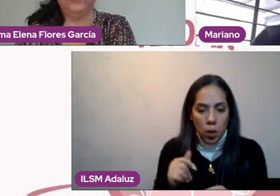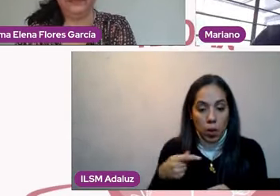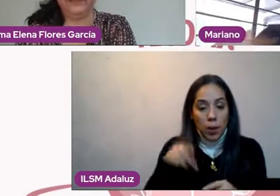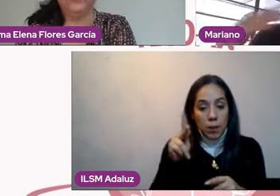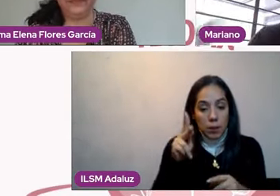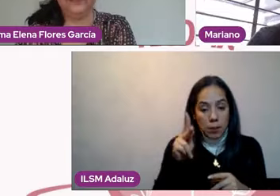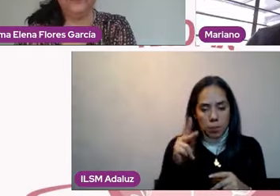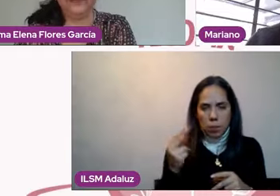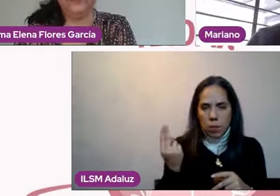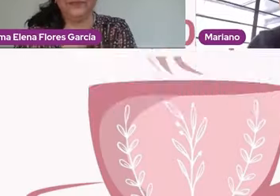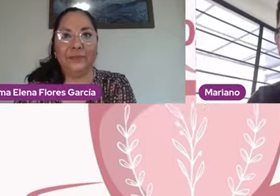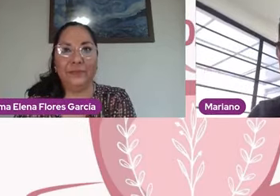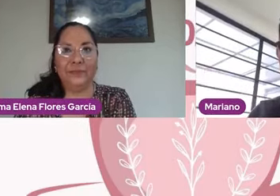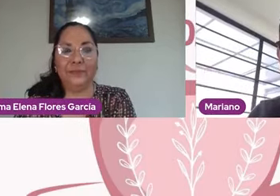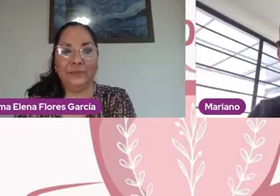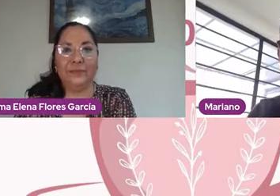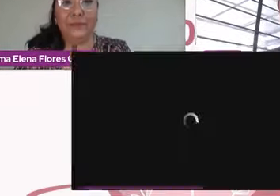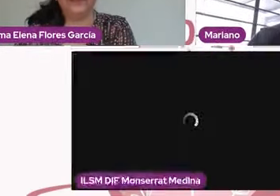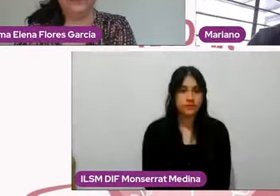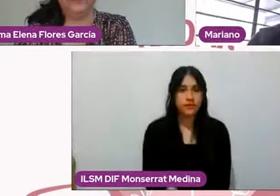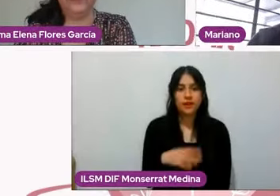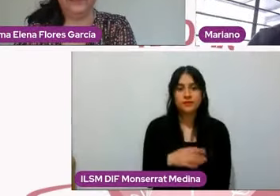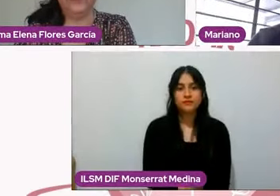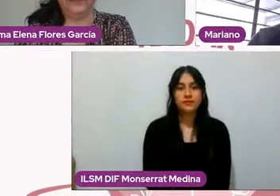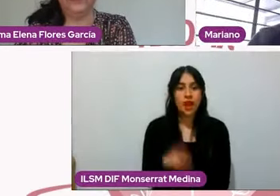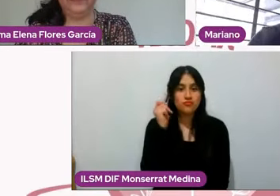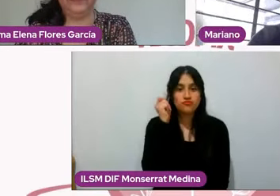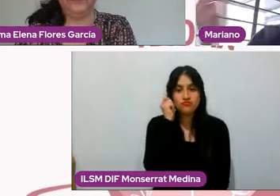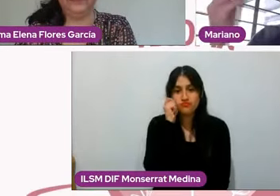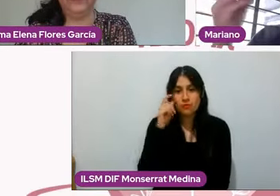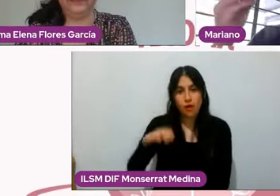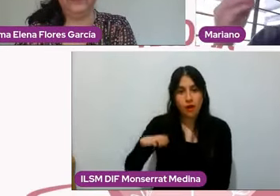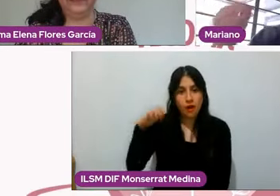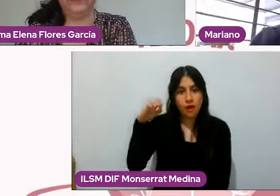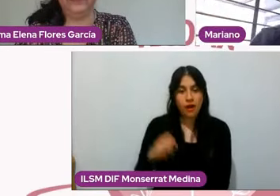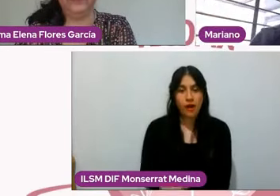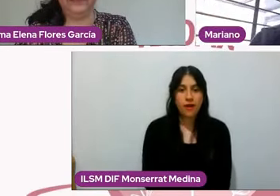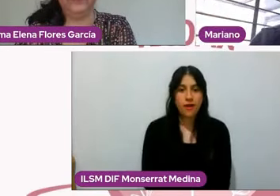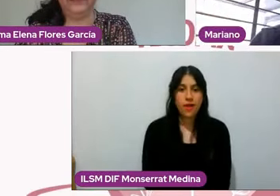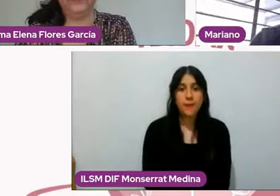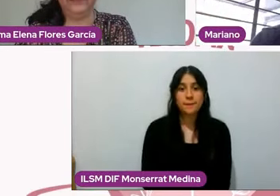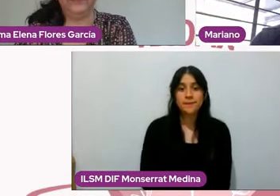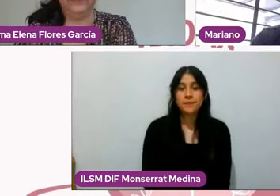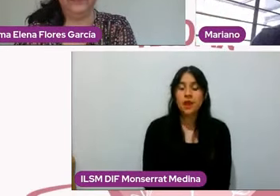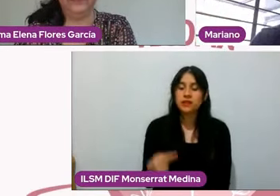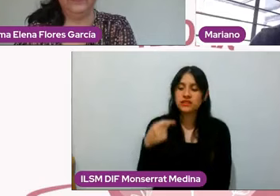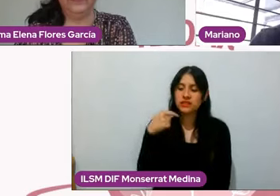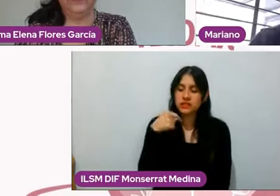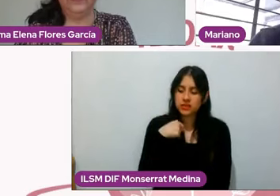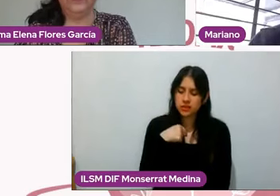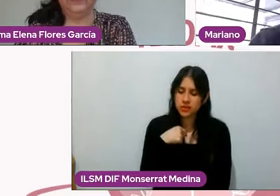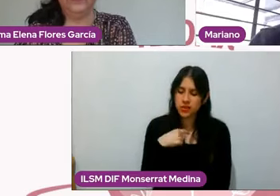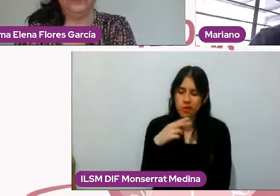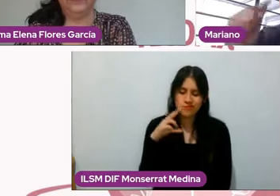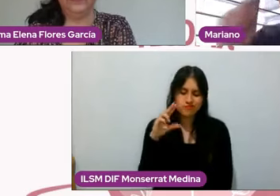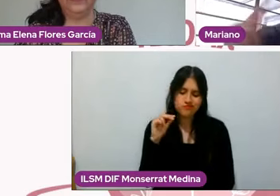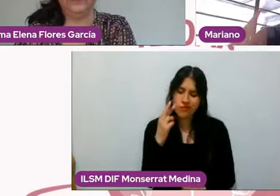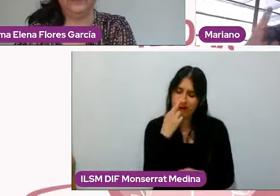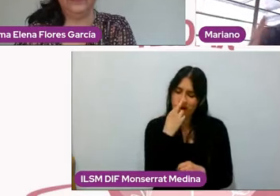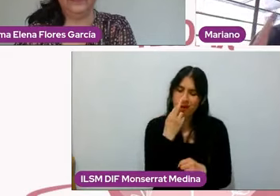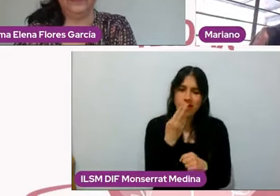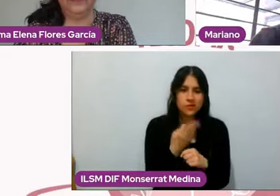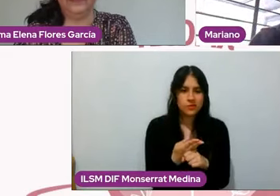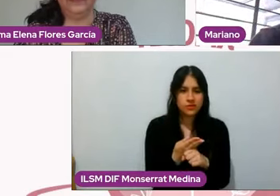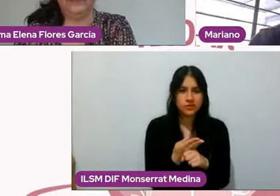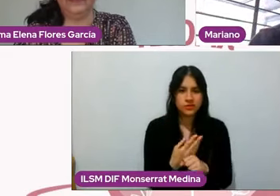cincuenta, ochenta o cientos años. Aquí el punto es que si yo no me hago cargo de eso, sobre